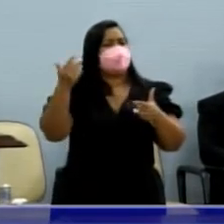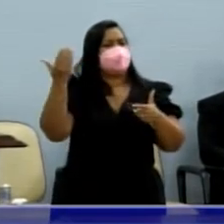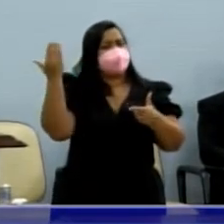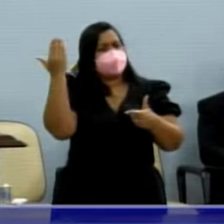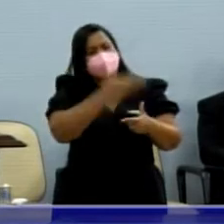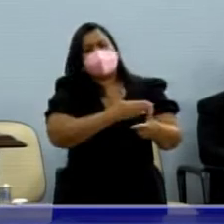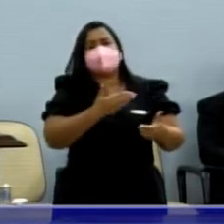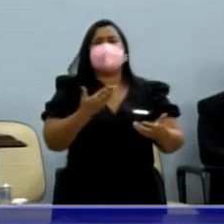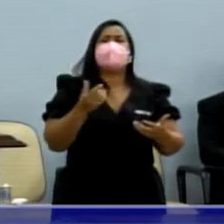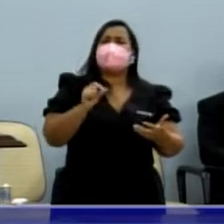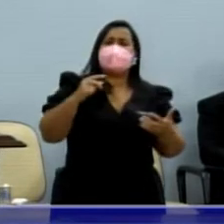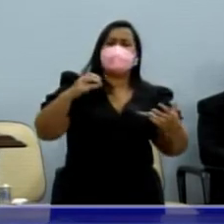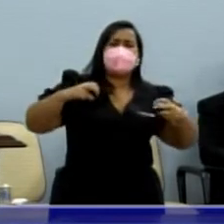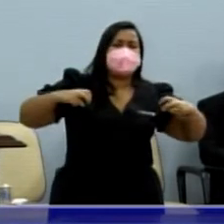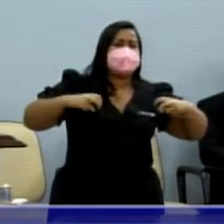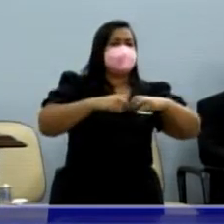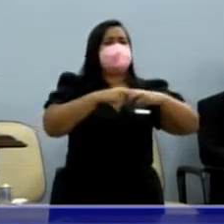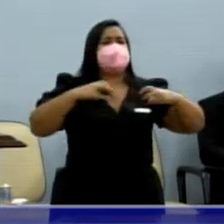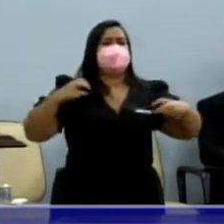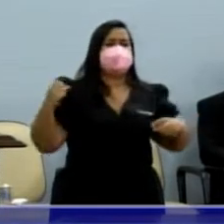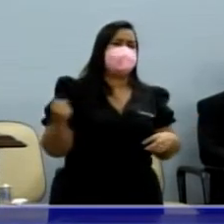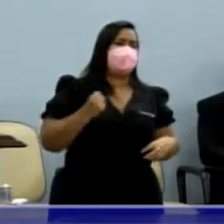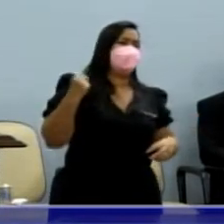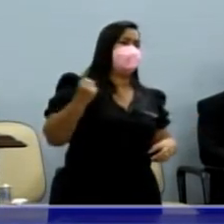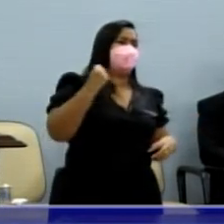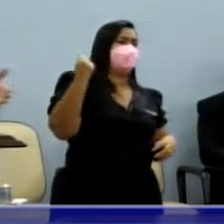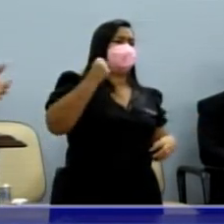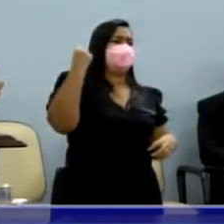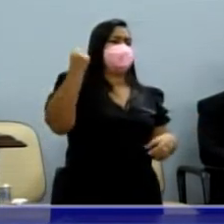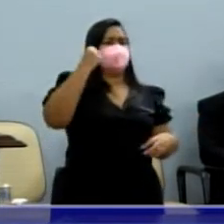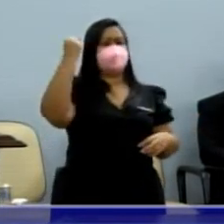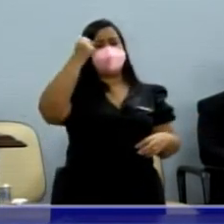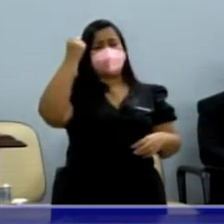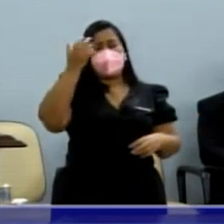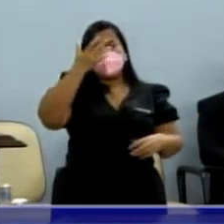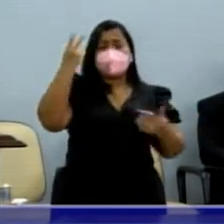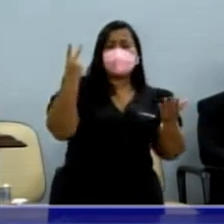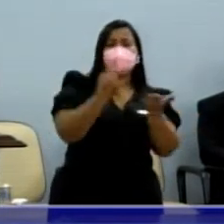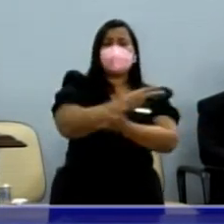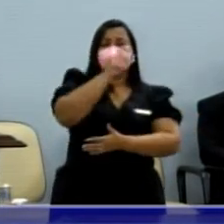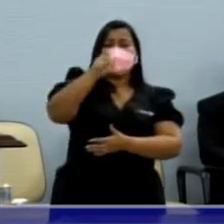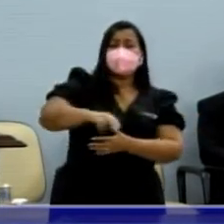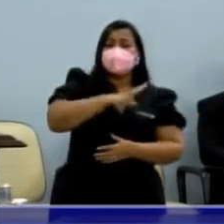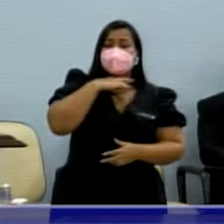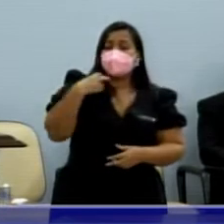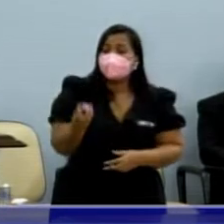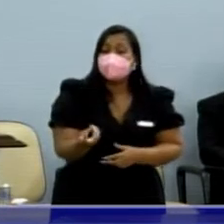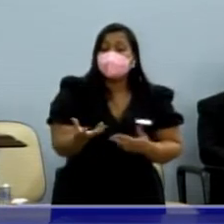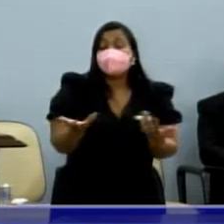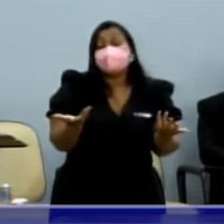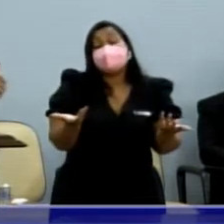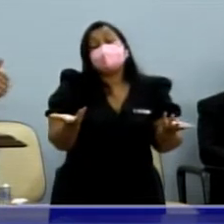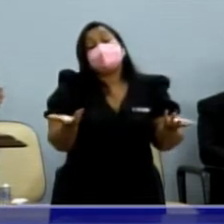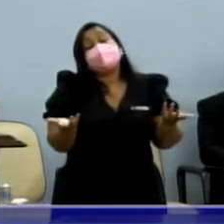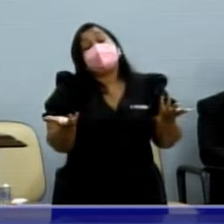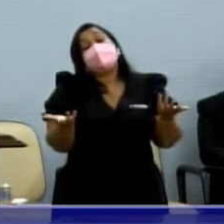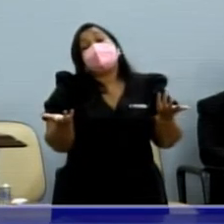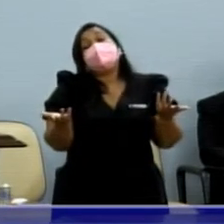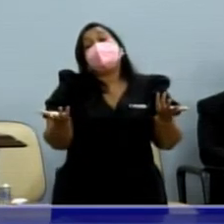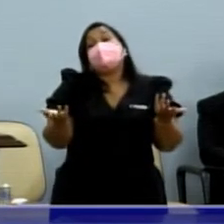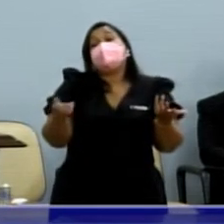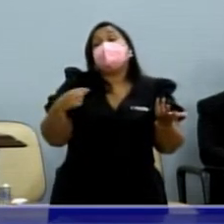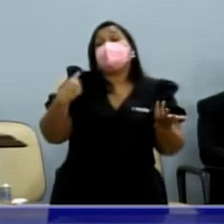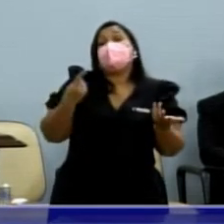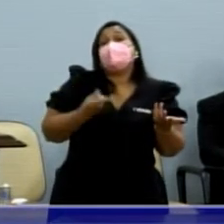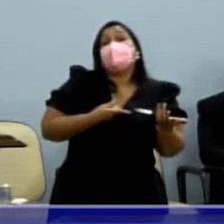mesmo que às vezes no local tem a gente ali que perdeu a vida e às vezes a gente fica ver